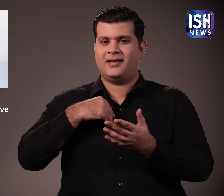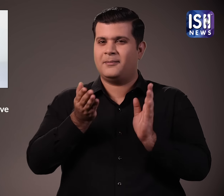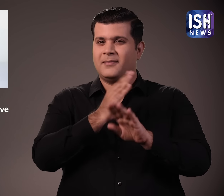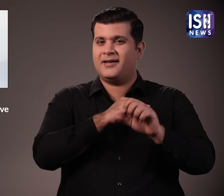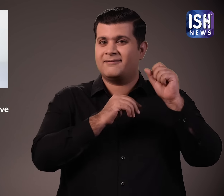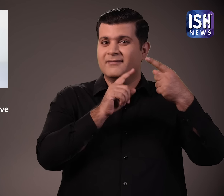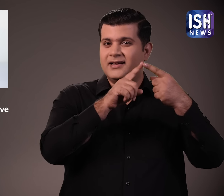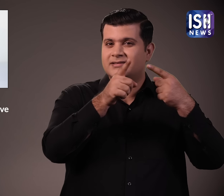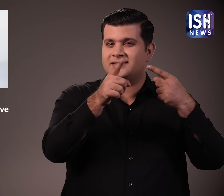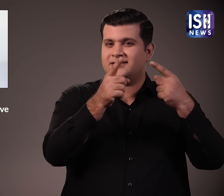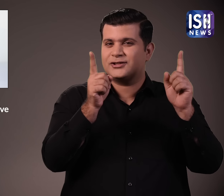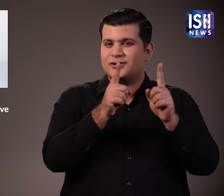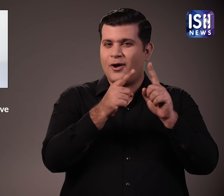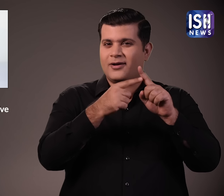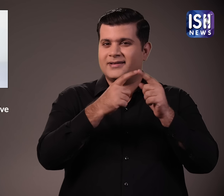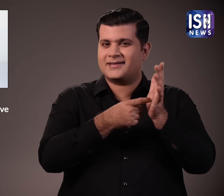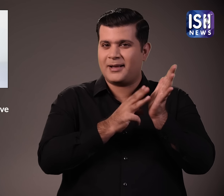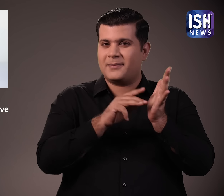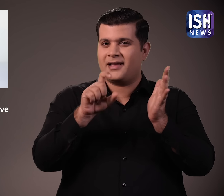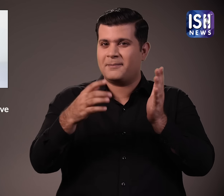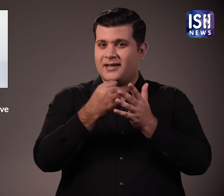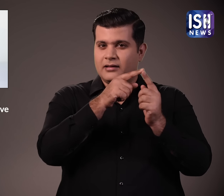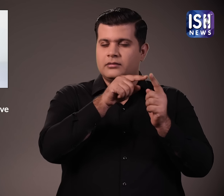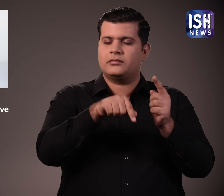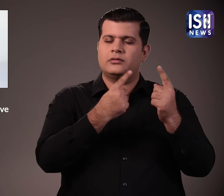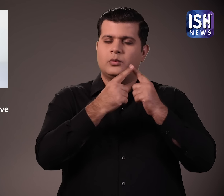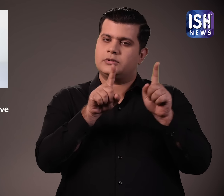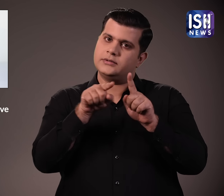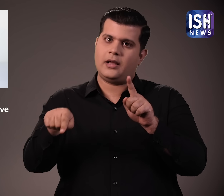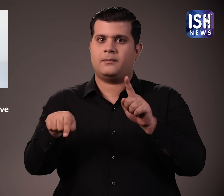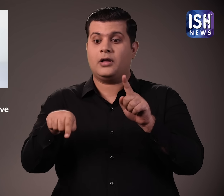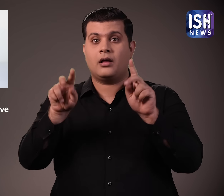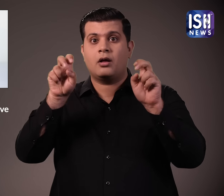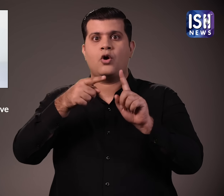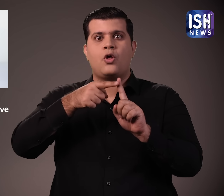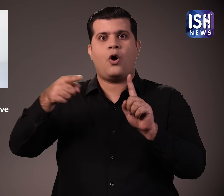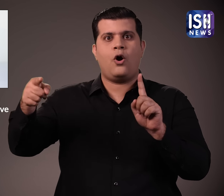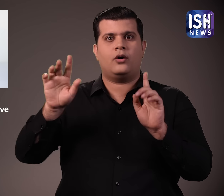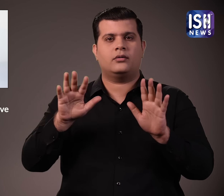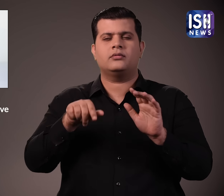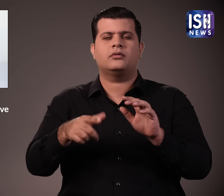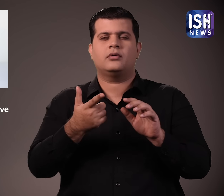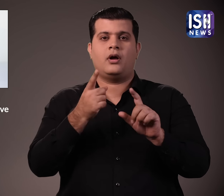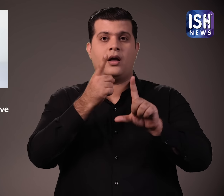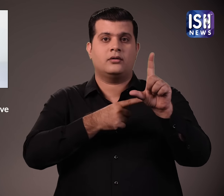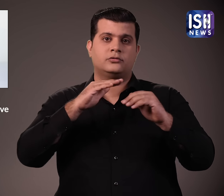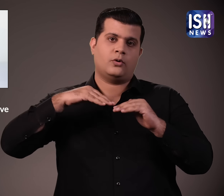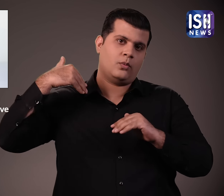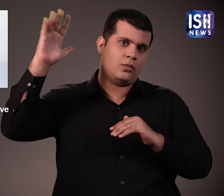पहले हमने Short Term Capital Gain के बारे में बात की थी यह वैसा ही है बस यह Long Term के लिए है यह एक साल से